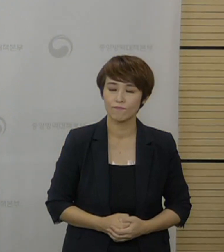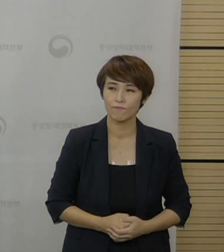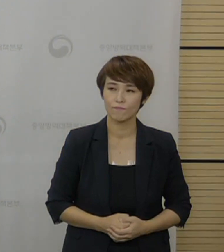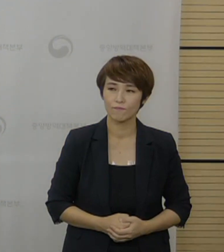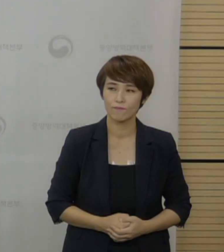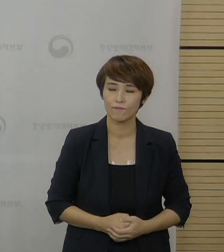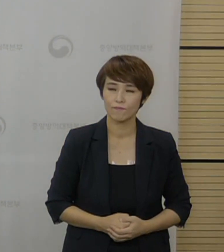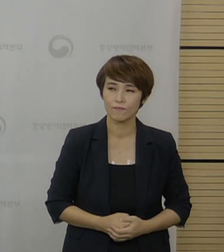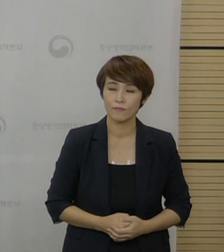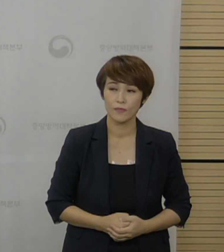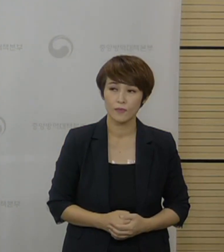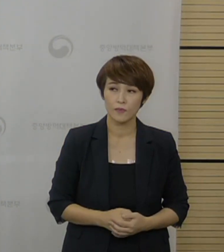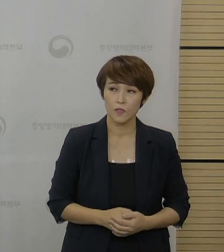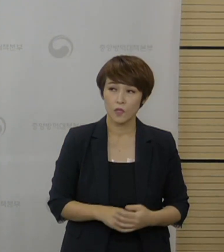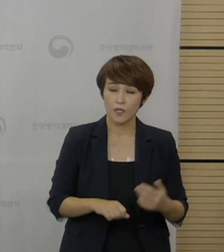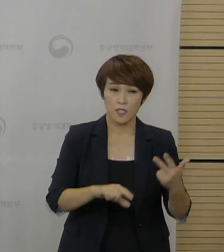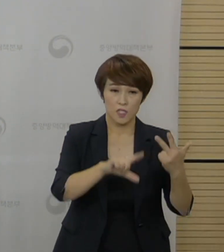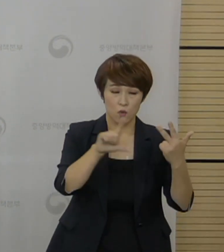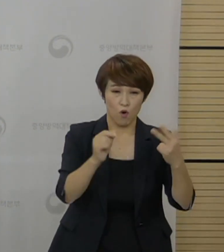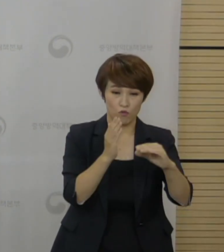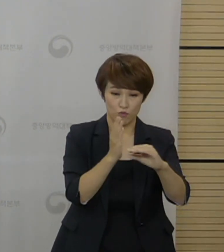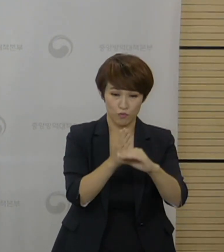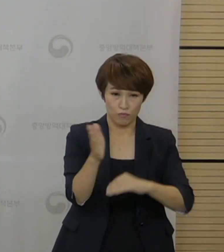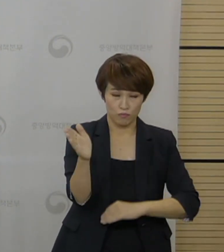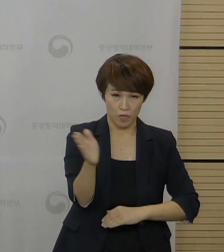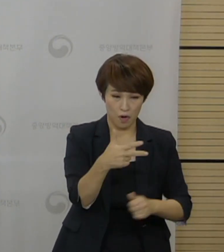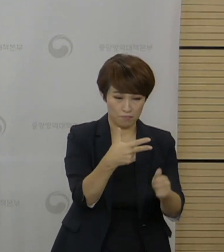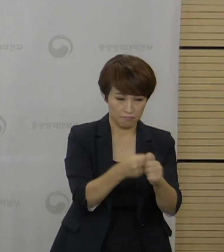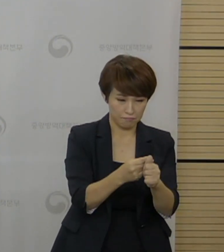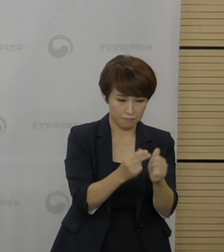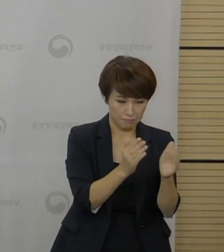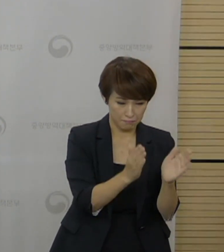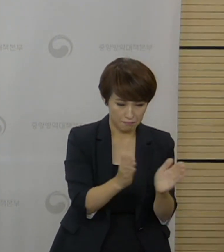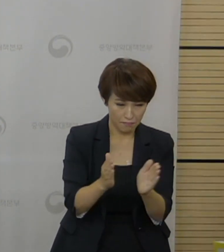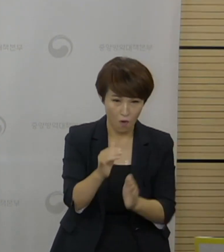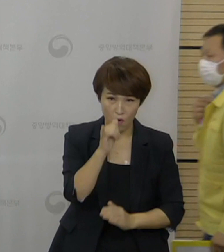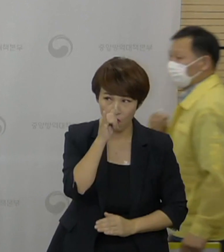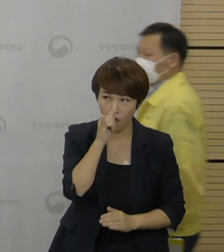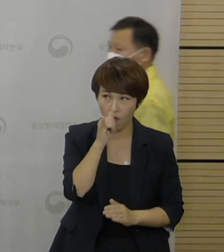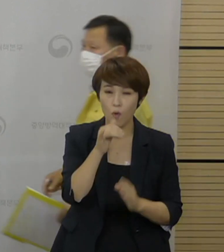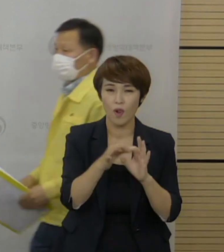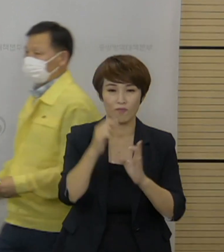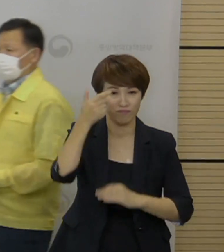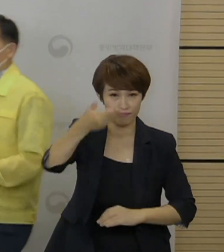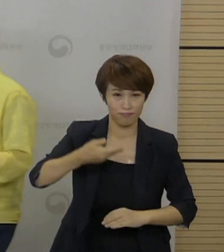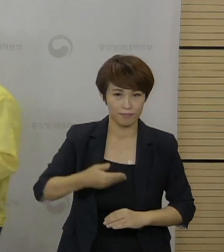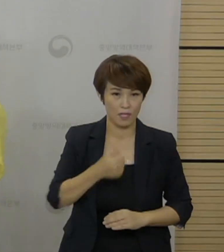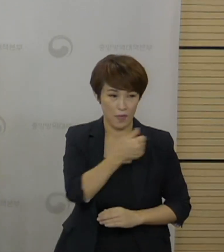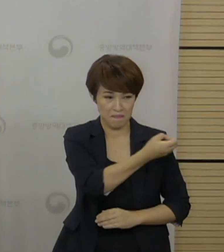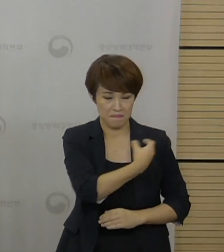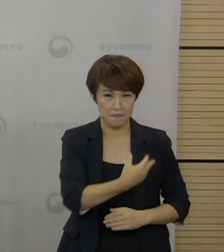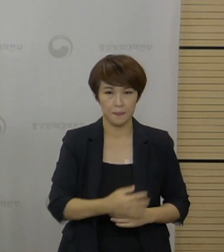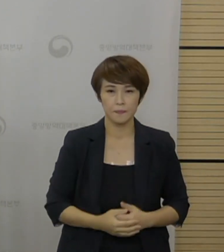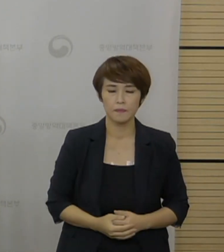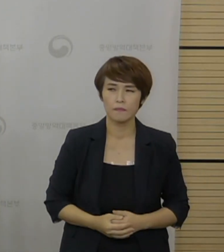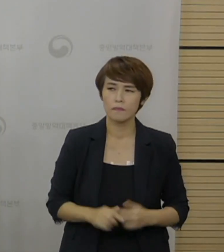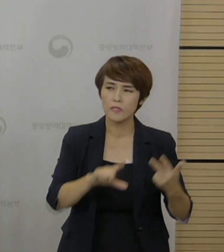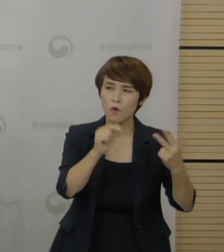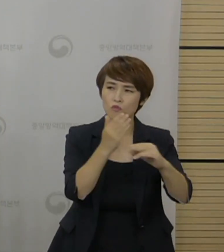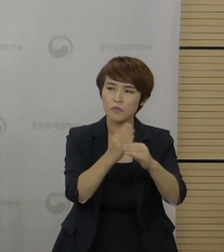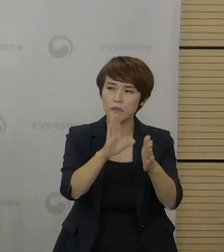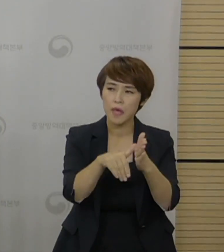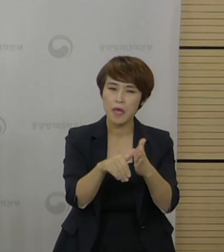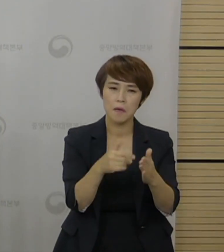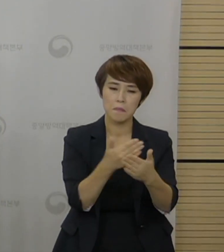7월 중순부터 다시 접종이 이어지는 그 기간 동안에 관련된 내용입니다. 7월 중순에